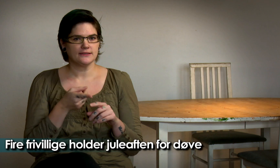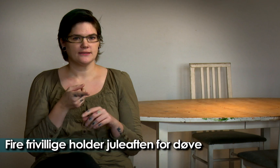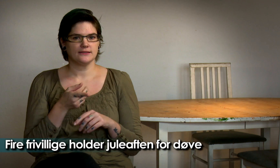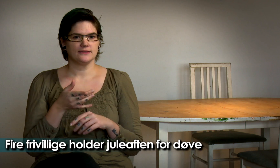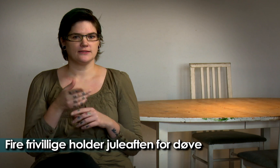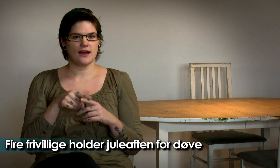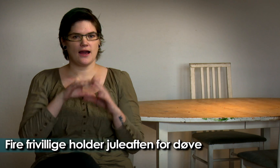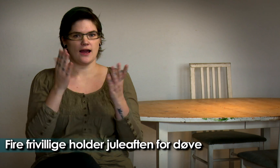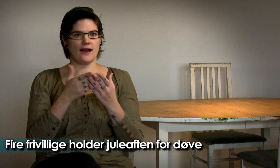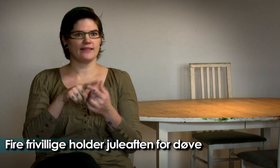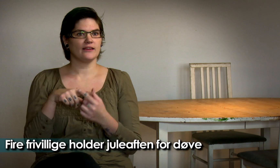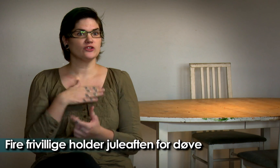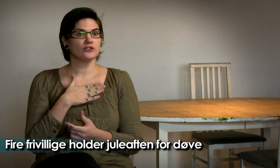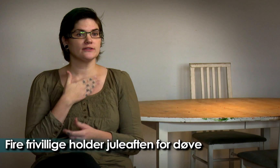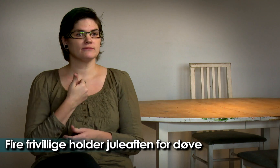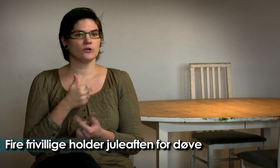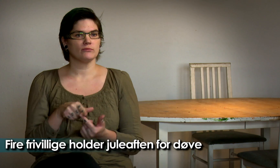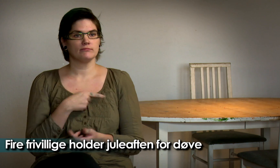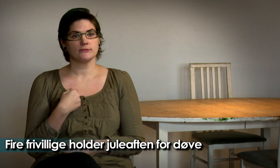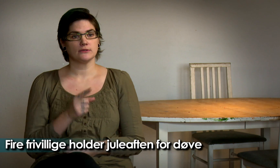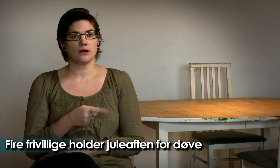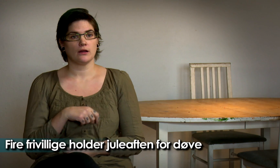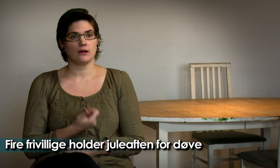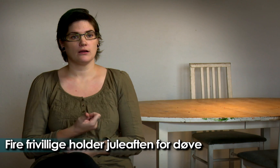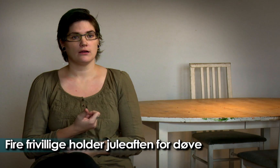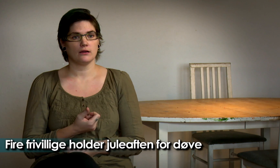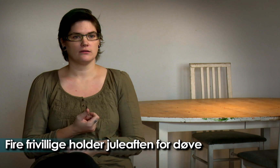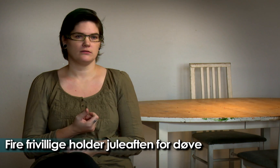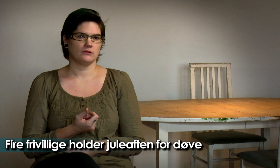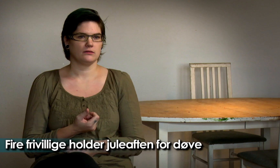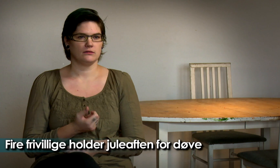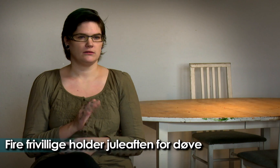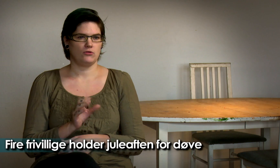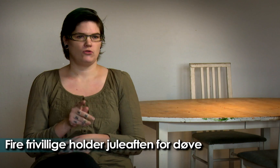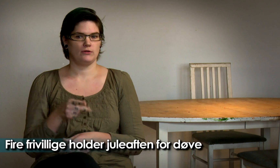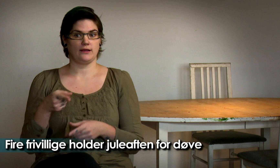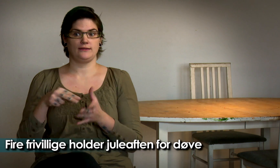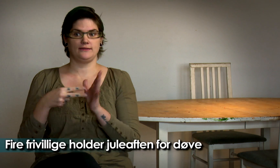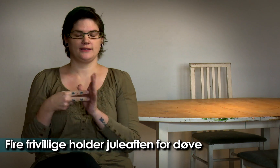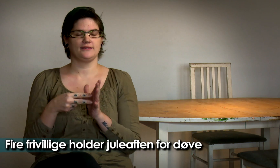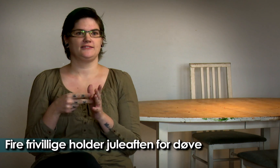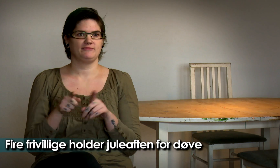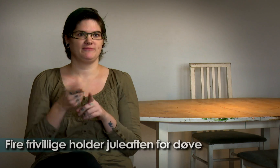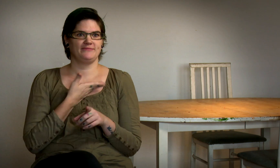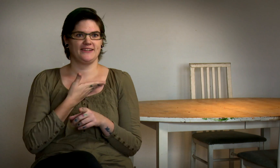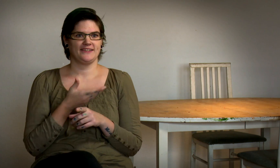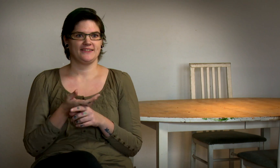særlig aften. Alle andre hygger sig, undtagen os, der skal være alene. Det er ikke okay, så arrangementet betyder meget.